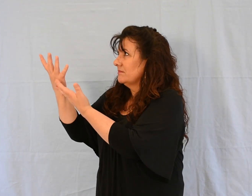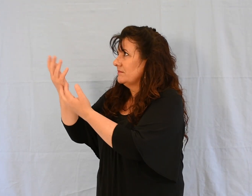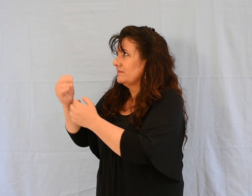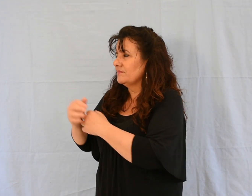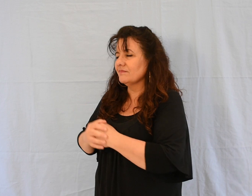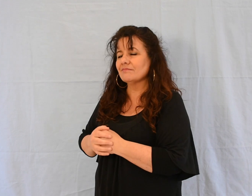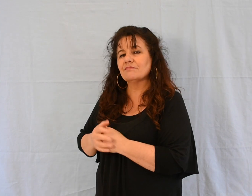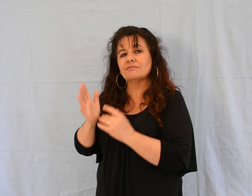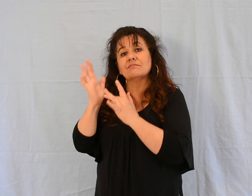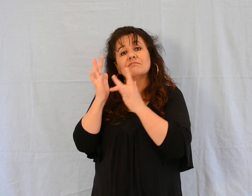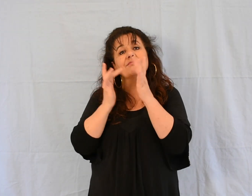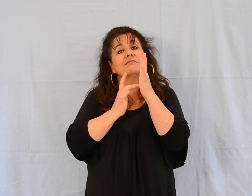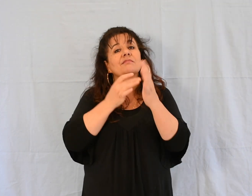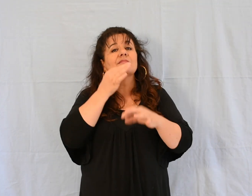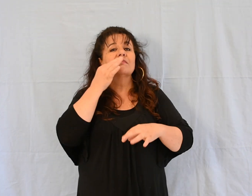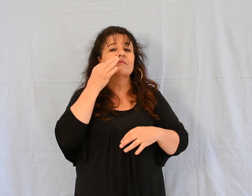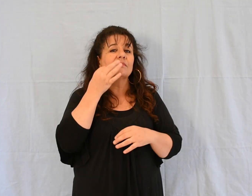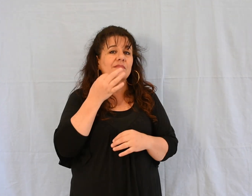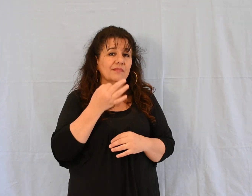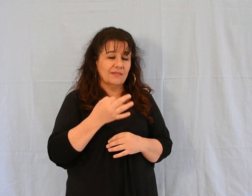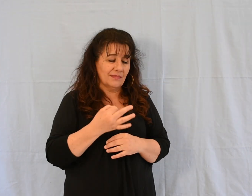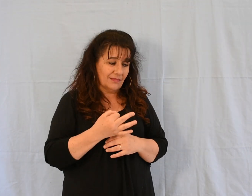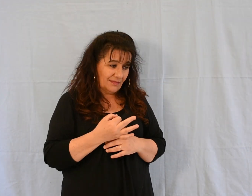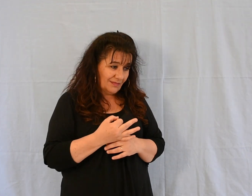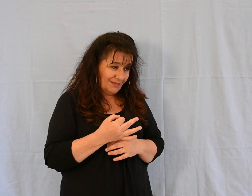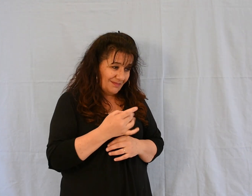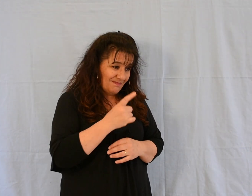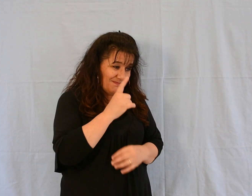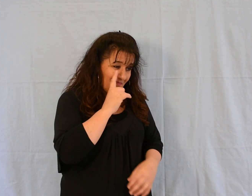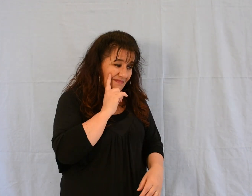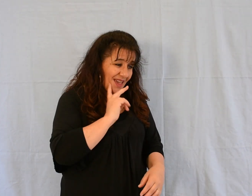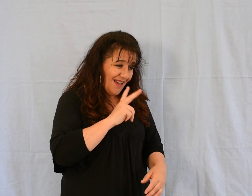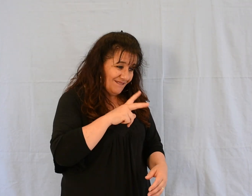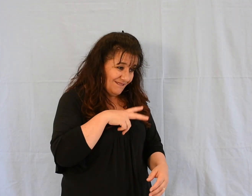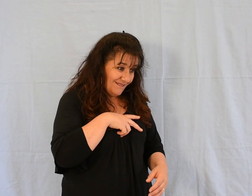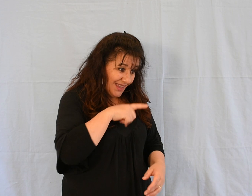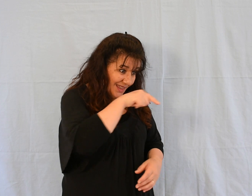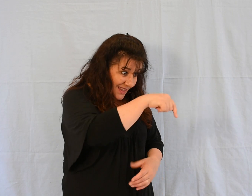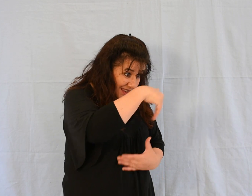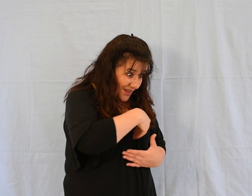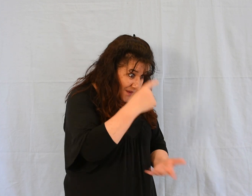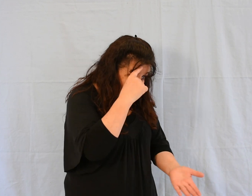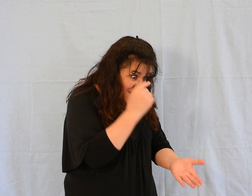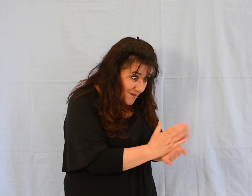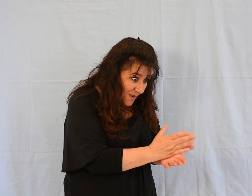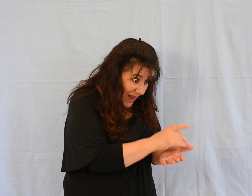Jésus lui dit alors, « Ma fille, ta foi t'a sauvée. Va en paix